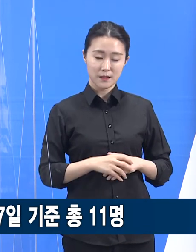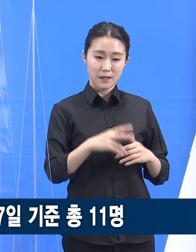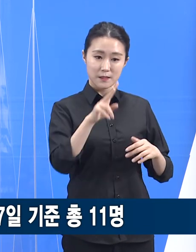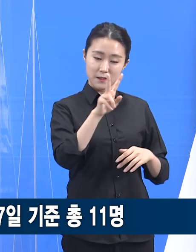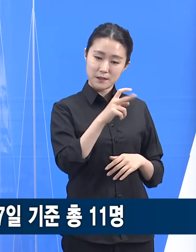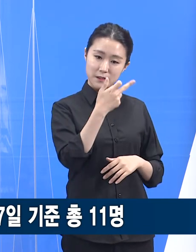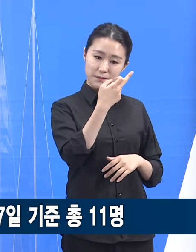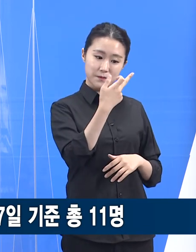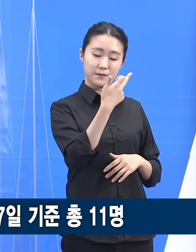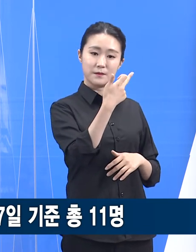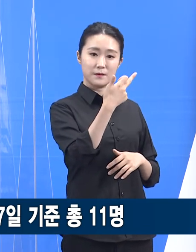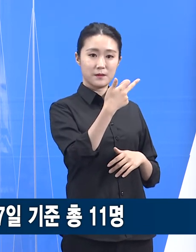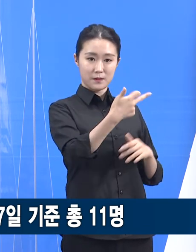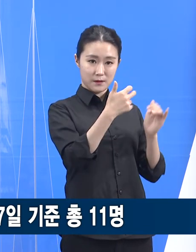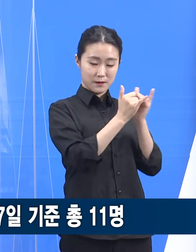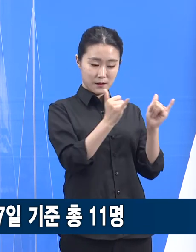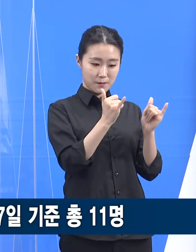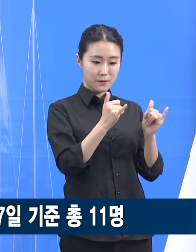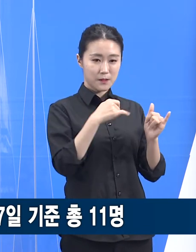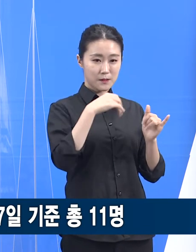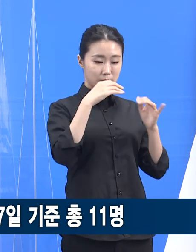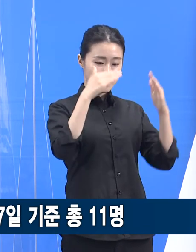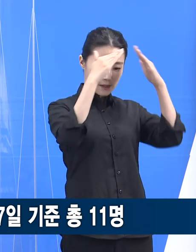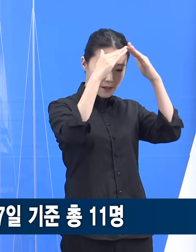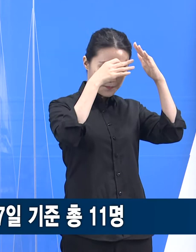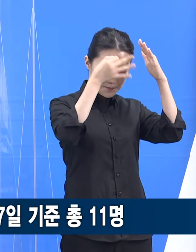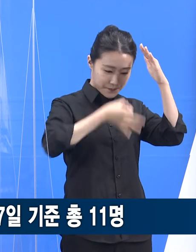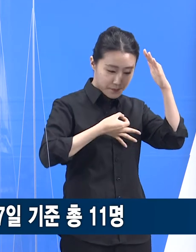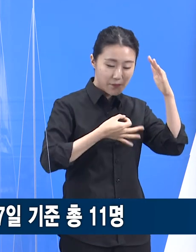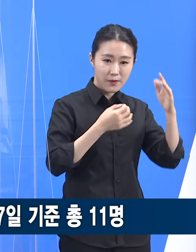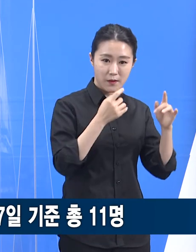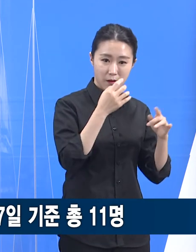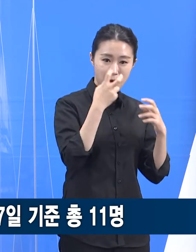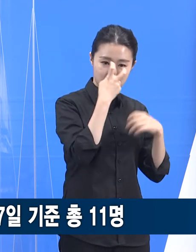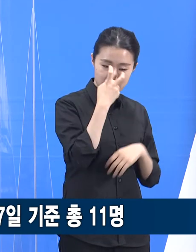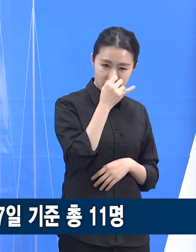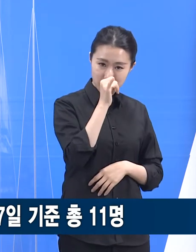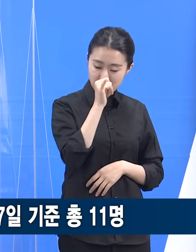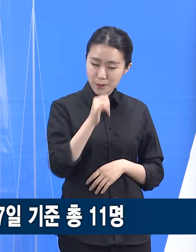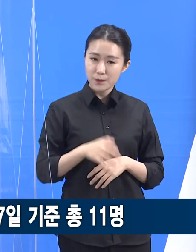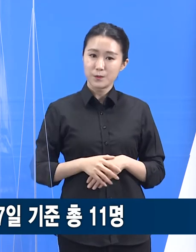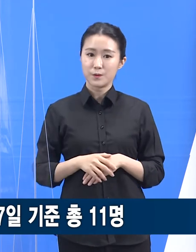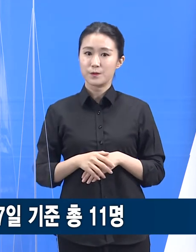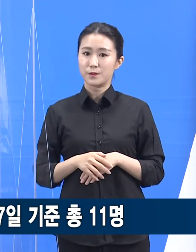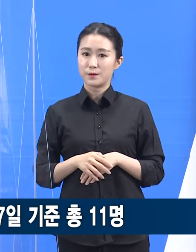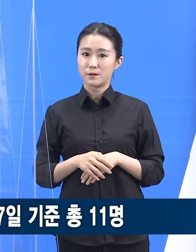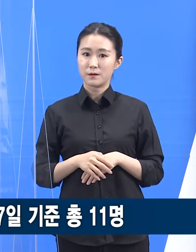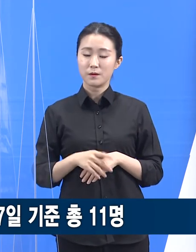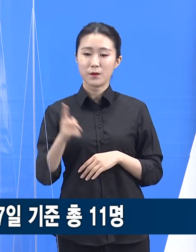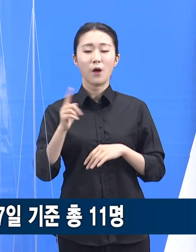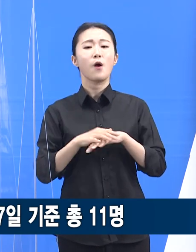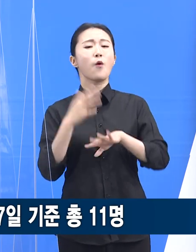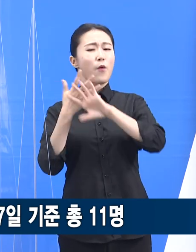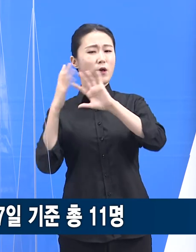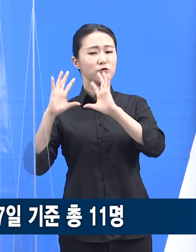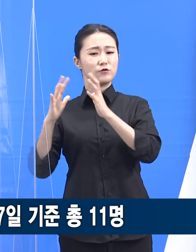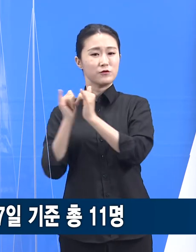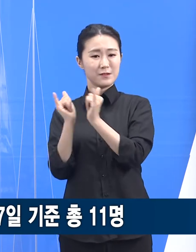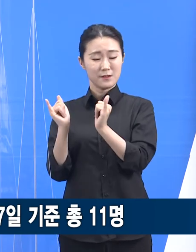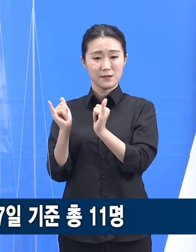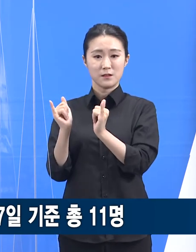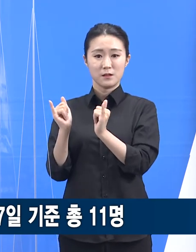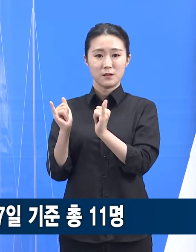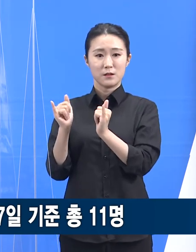23명은 수동감시 조치를 하였습니다. 외국인 자가격리 대상자 15명의 경우에는 회사 기숙사 내에서 격리토록